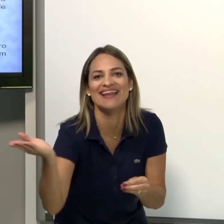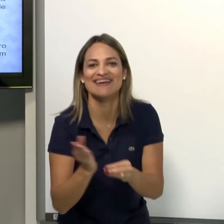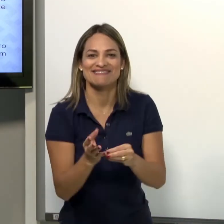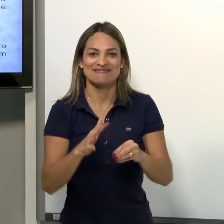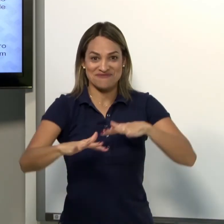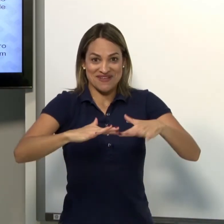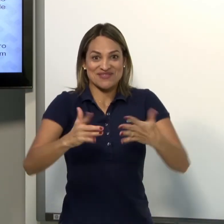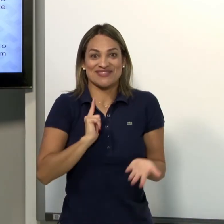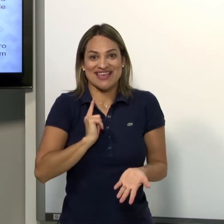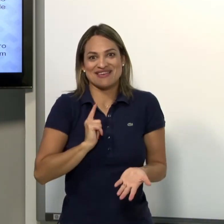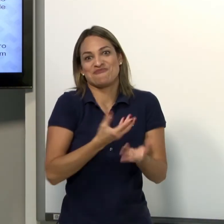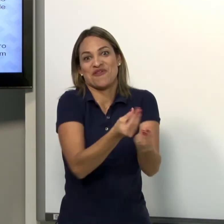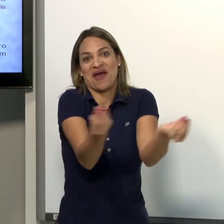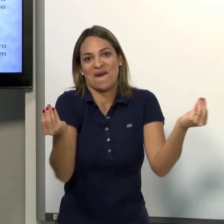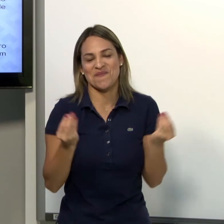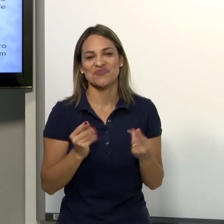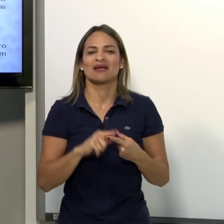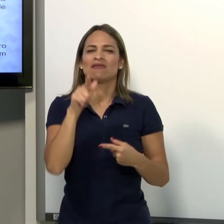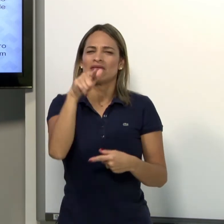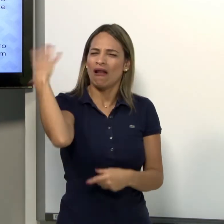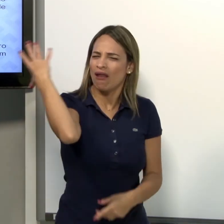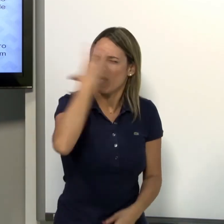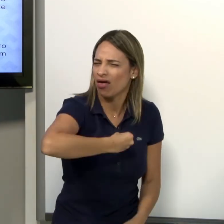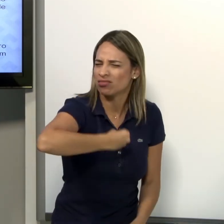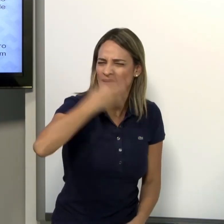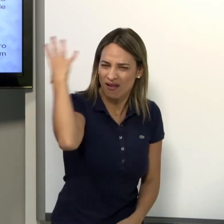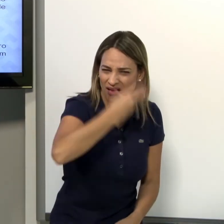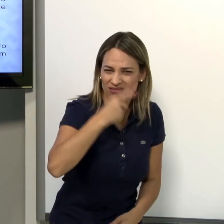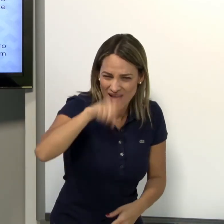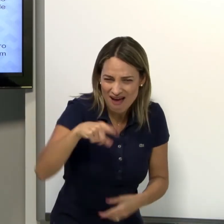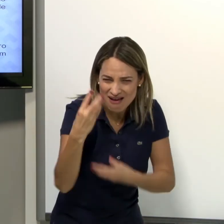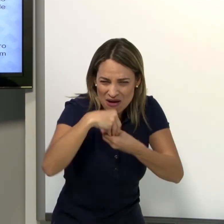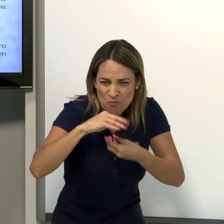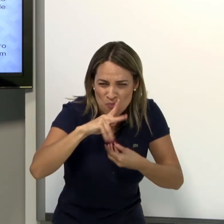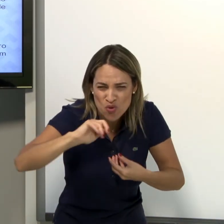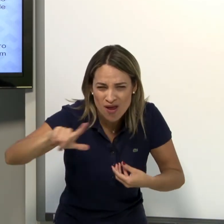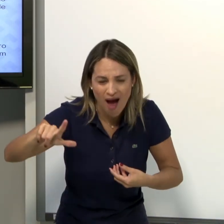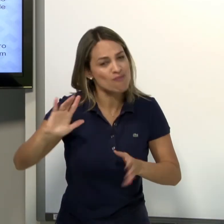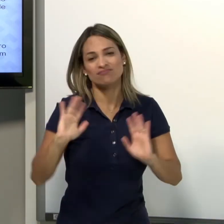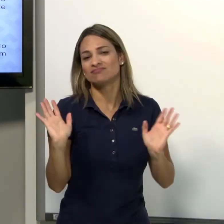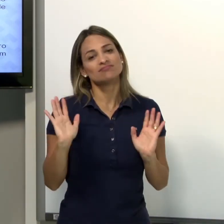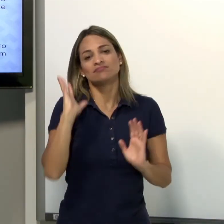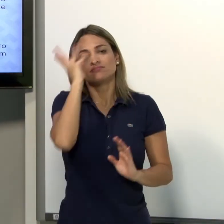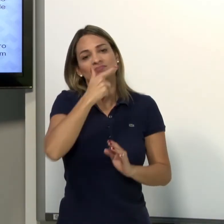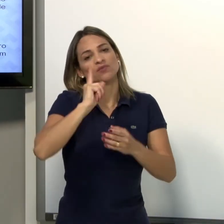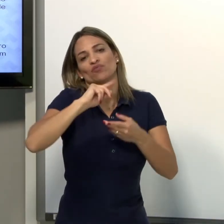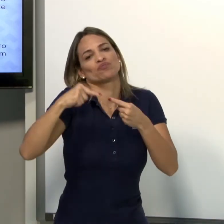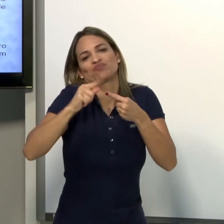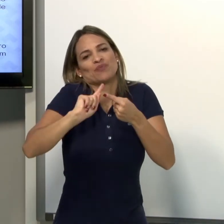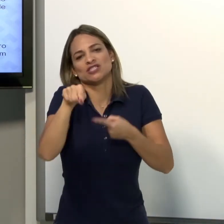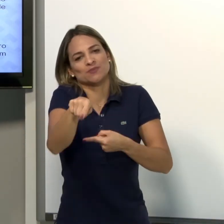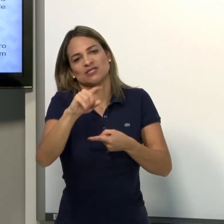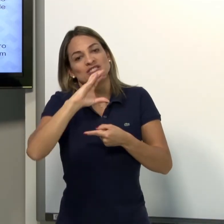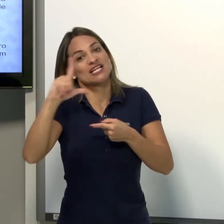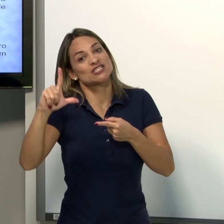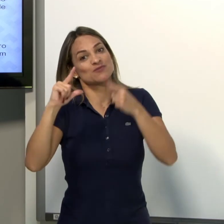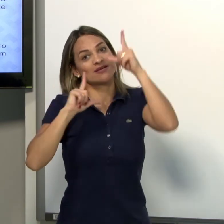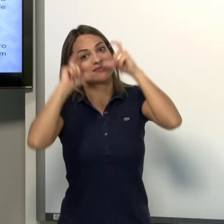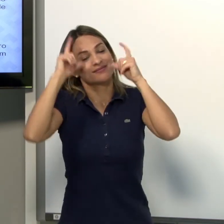entrego para uma, para duas, para várias, tem um movimento. Então, é caracterizado o plural. Então, nós precisamos